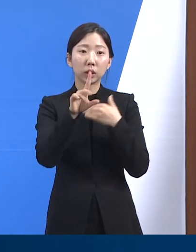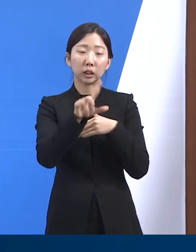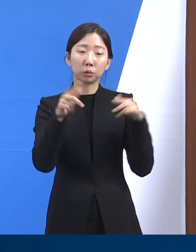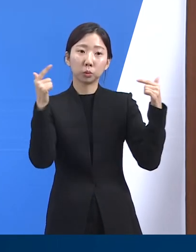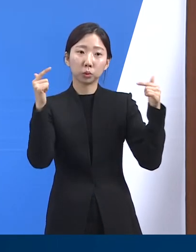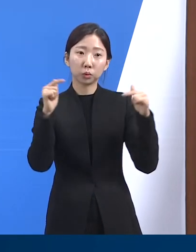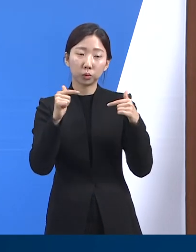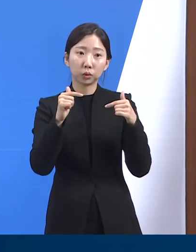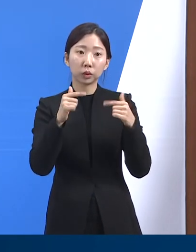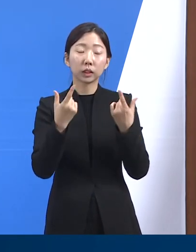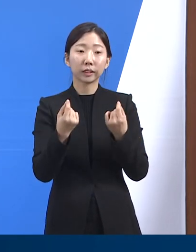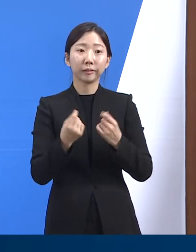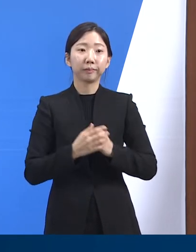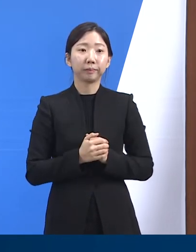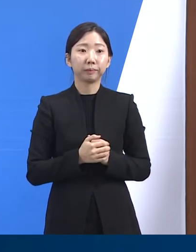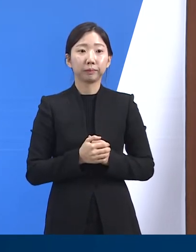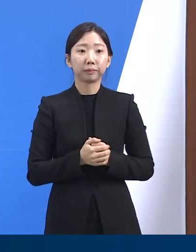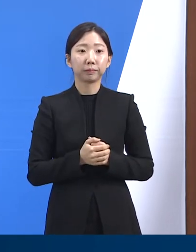감소하고 있는 상황입니다.